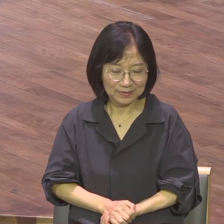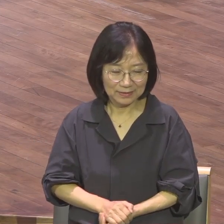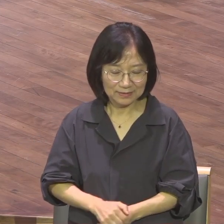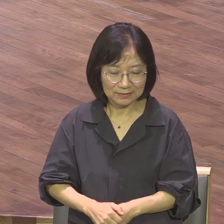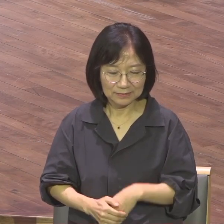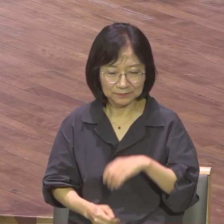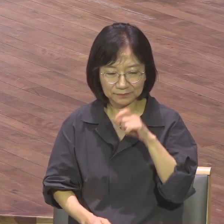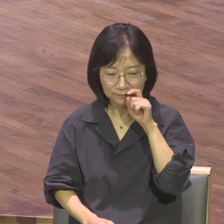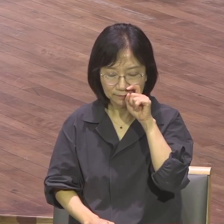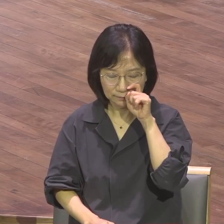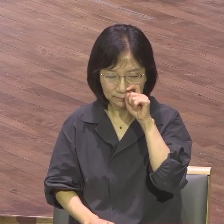있는 골동품이 아니라